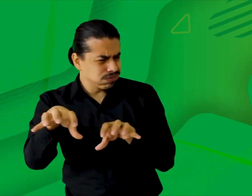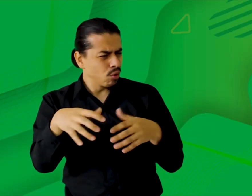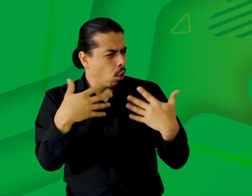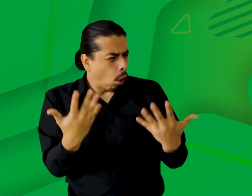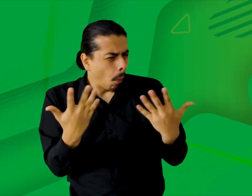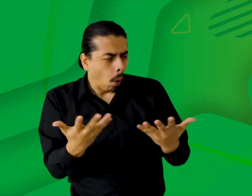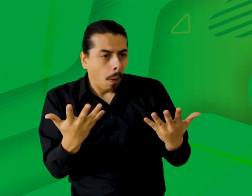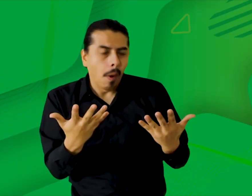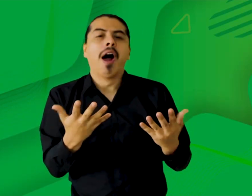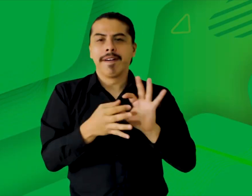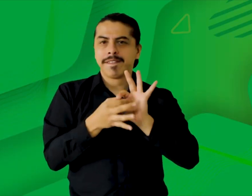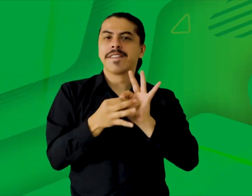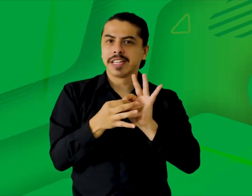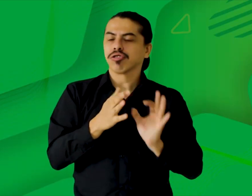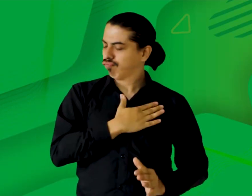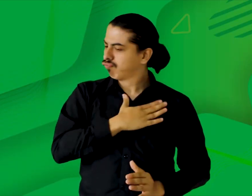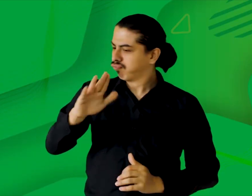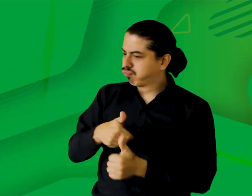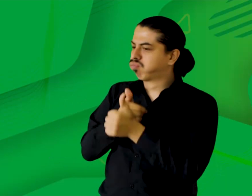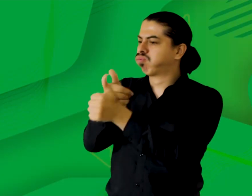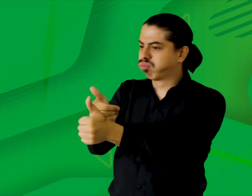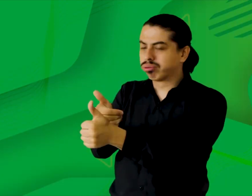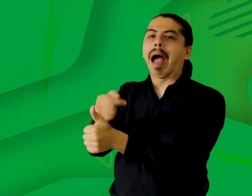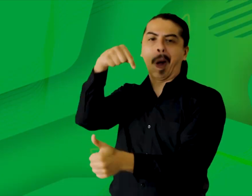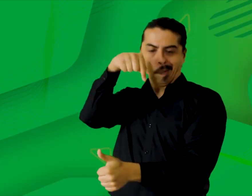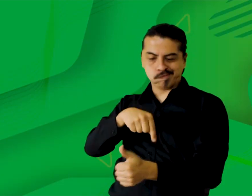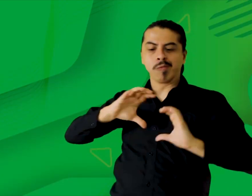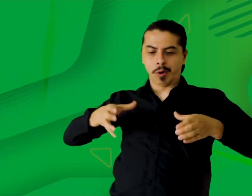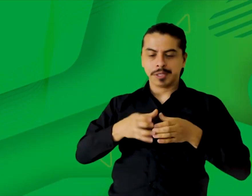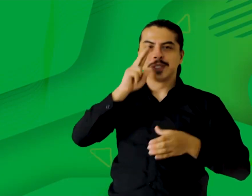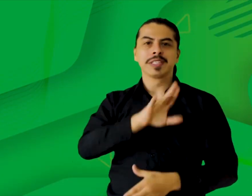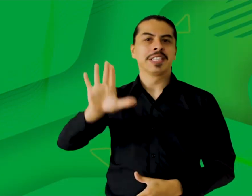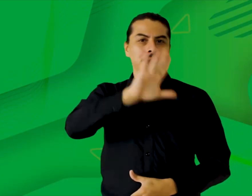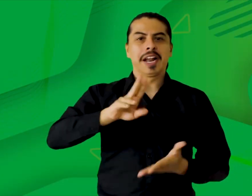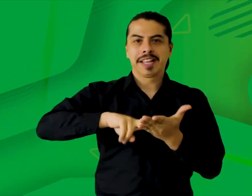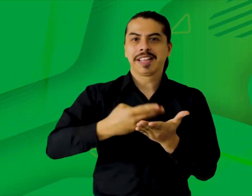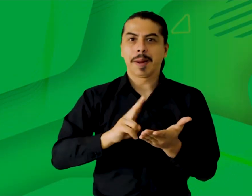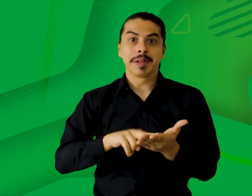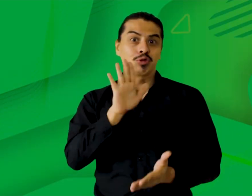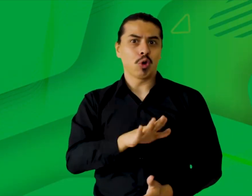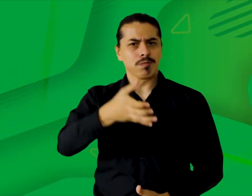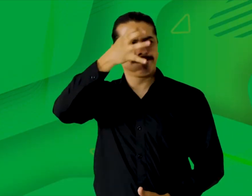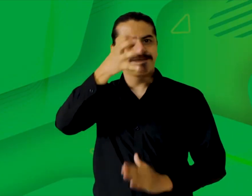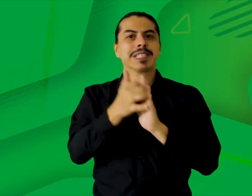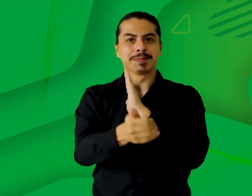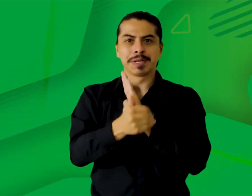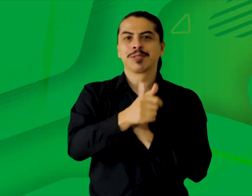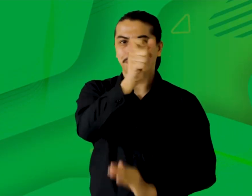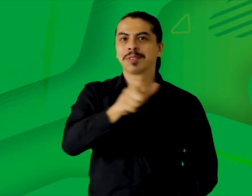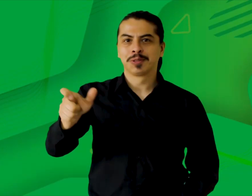prestaría asesoría a quienes deseen conocer más acerca de la interpretación y su quehacer a través de los expertos de la